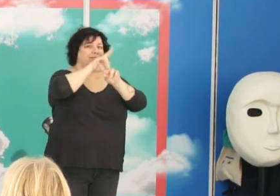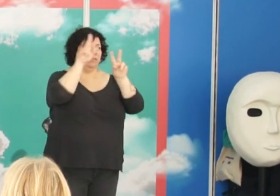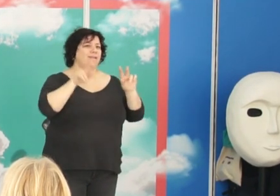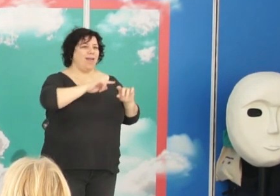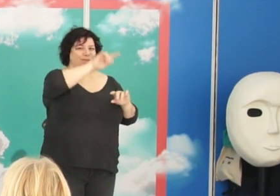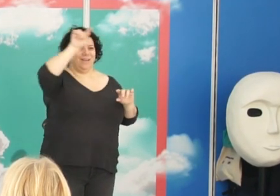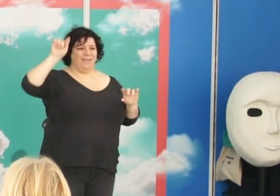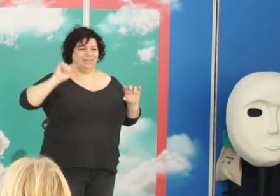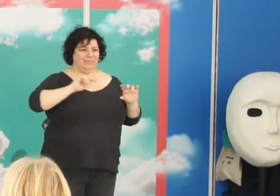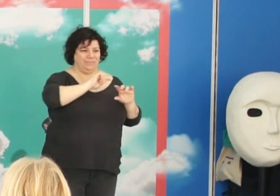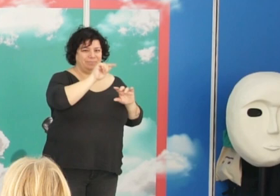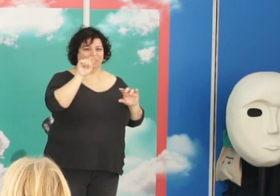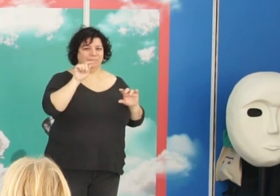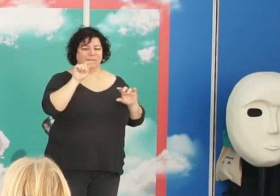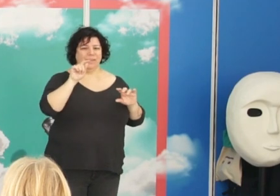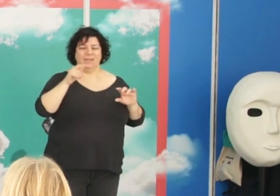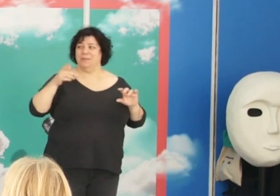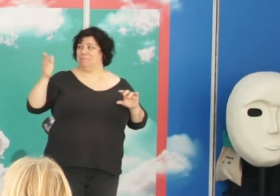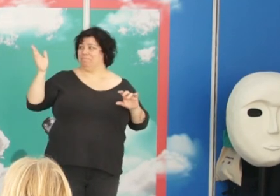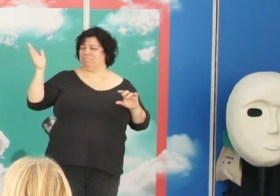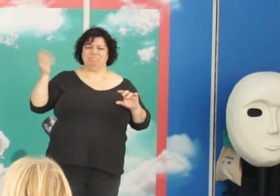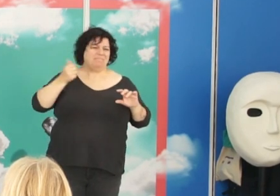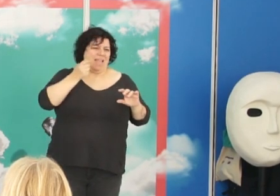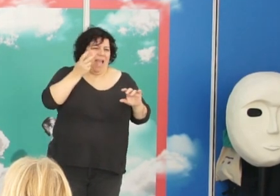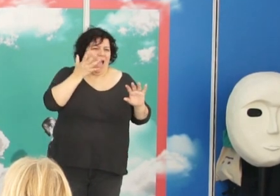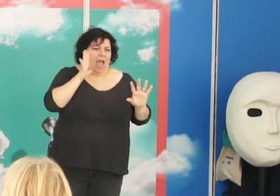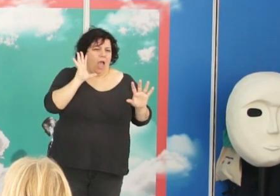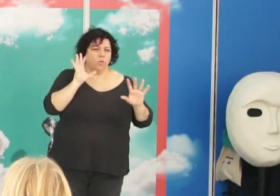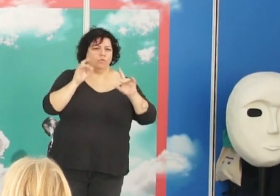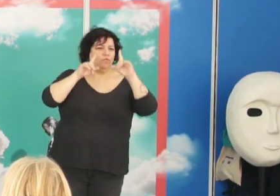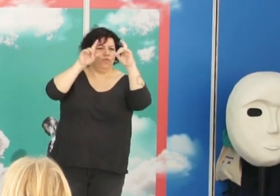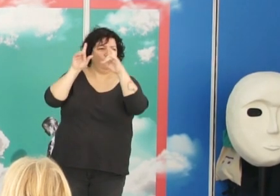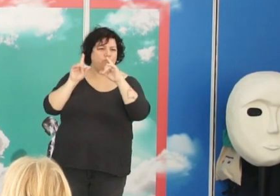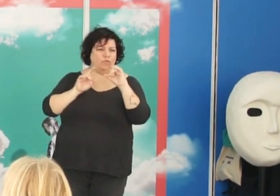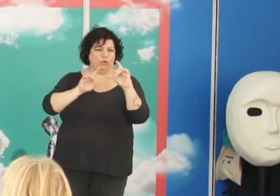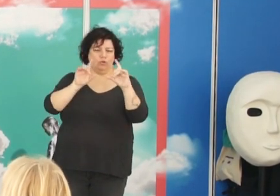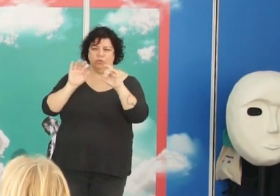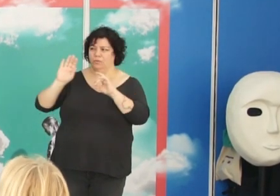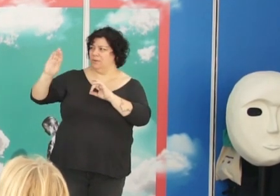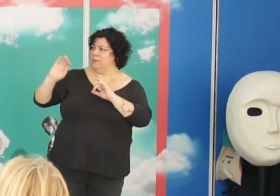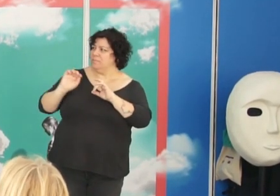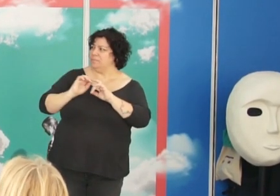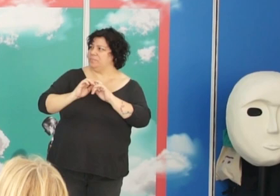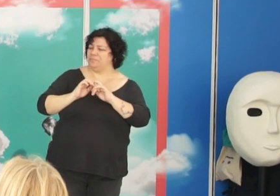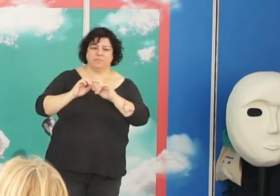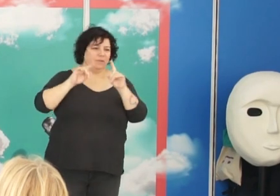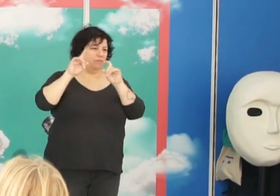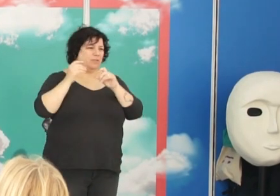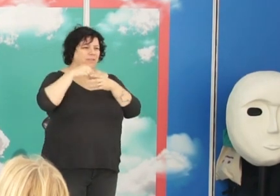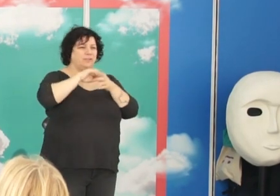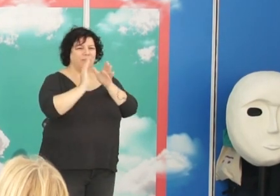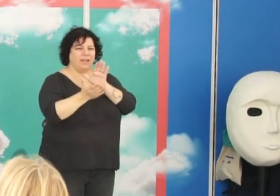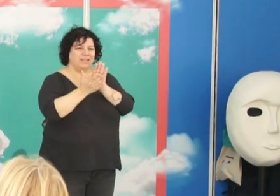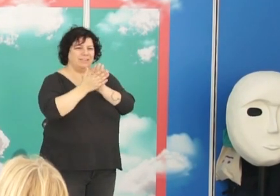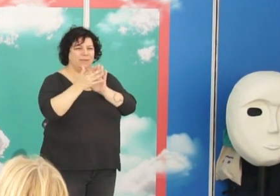internacionales. Él venía, estas son algunas de las fotos que conserva el archivo